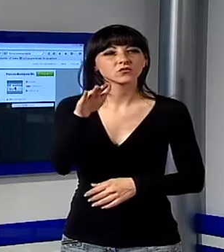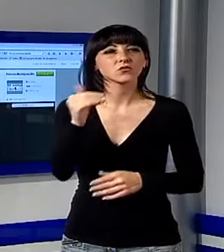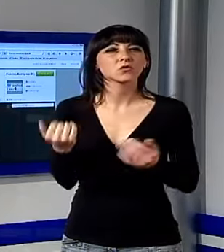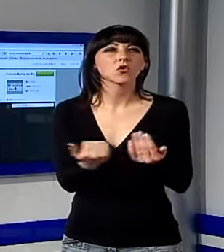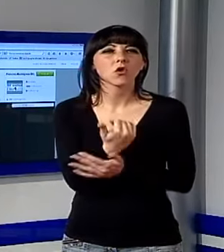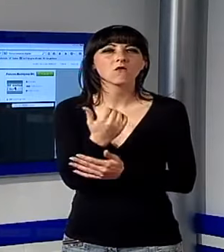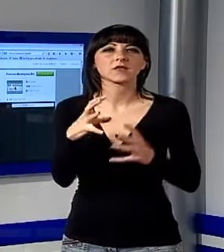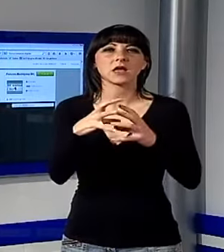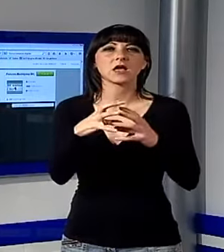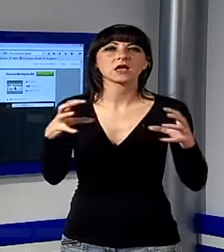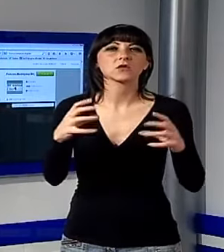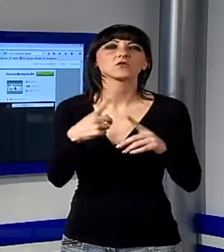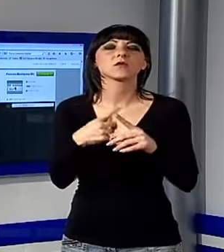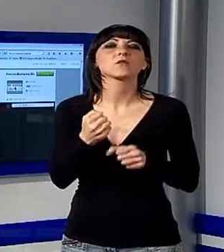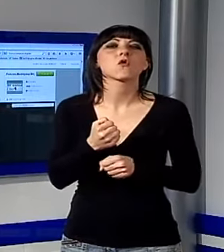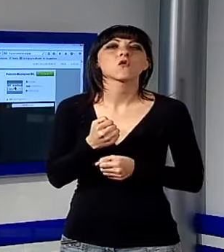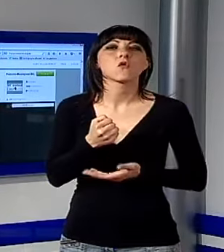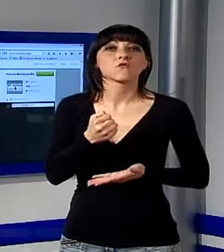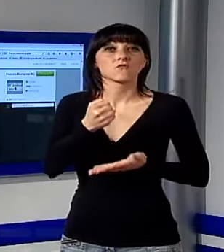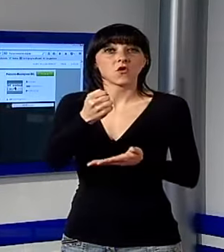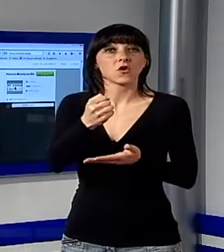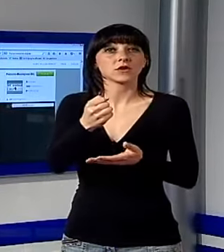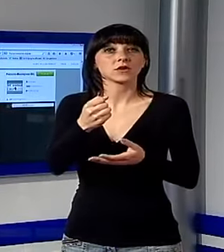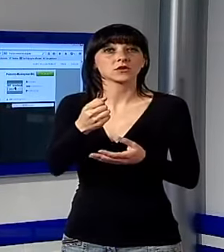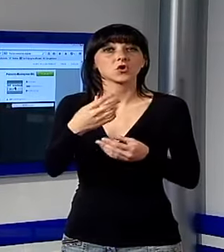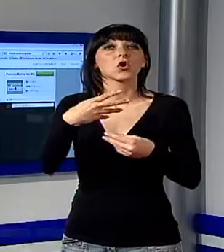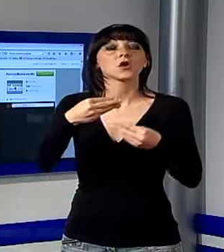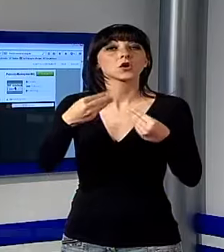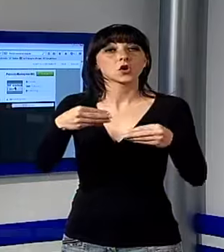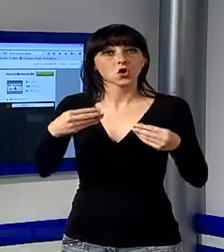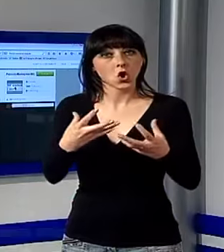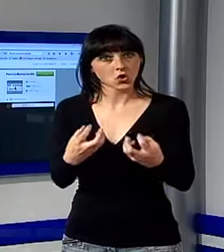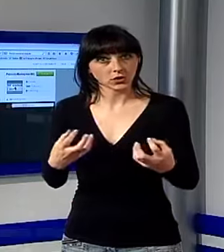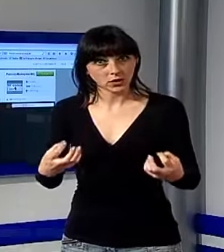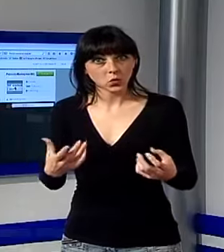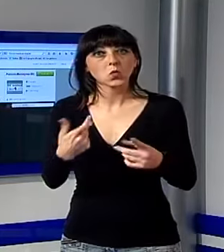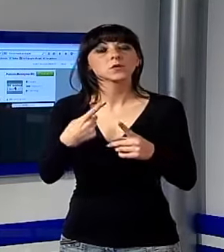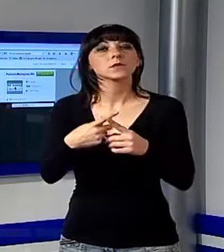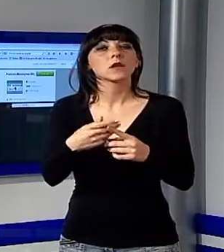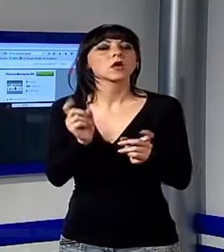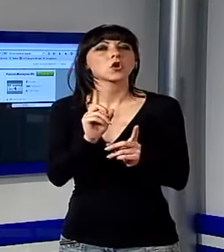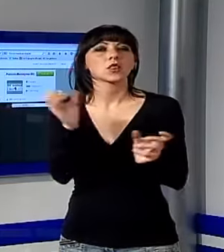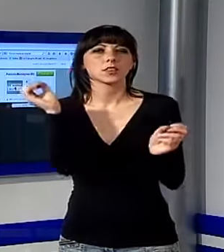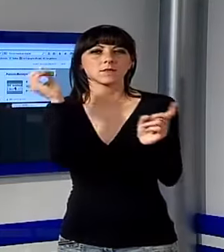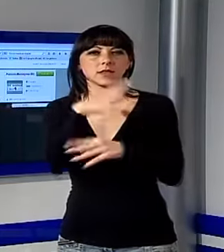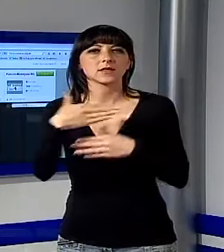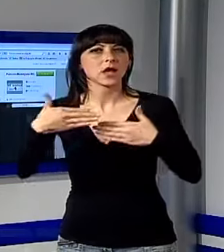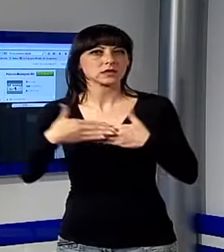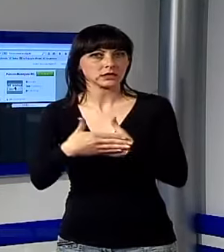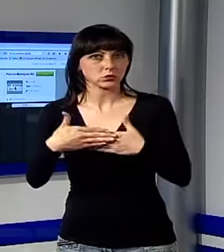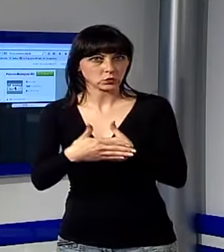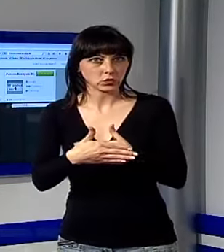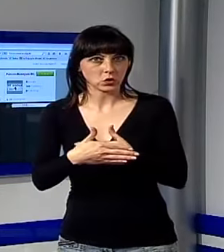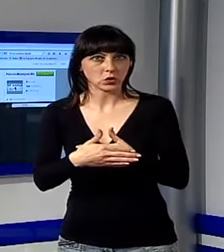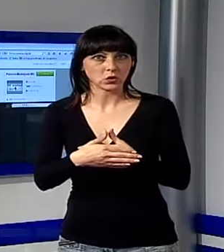dell'industria e dei fornitori di contenuti broad senza comunque dimenticare gli attori istituzionali. Al